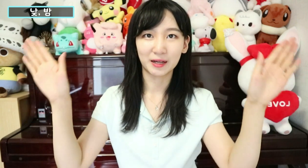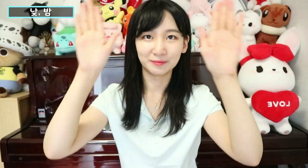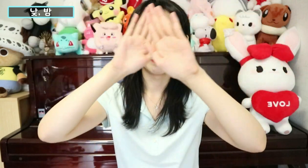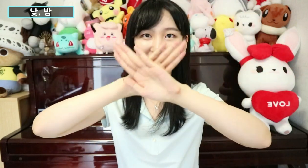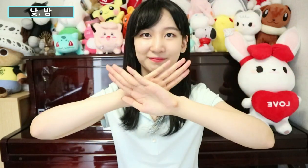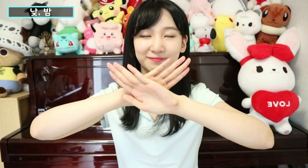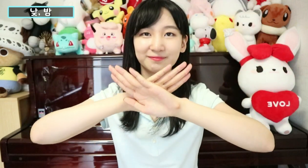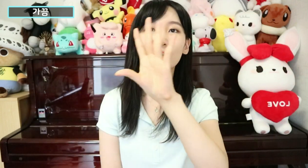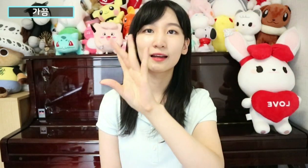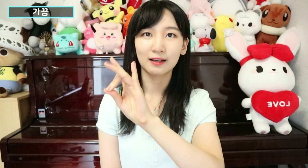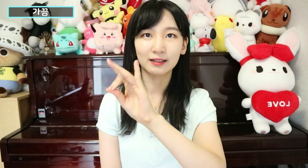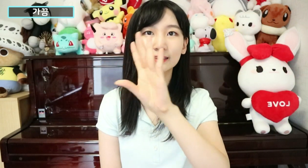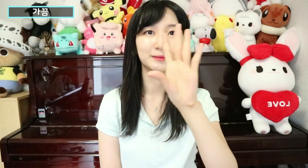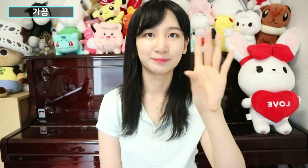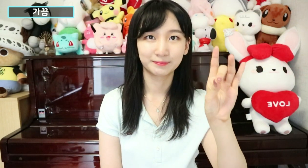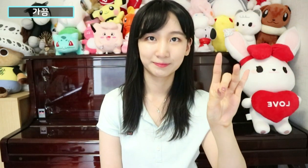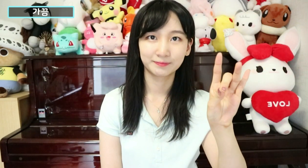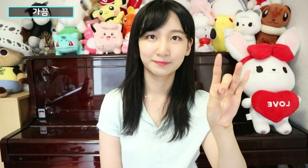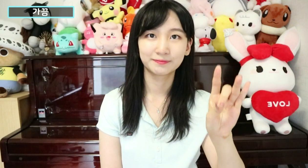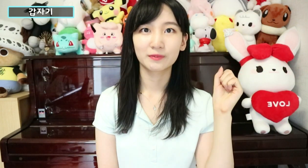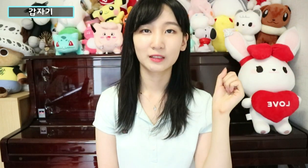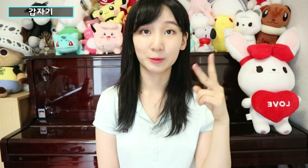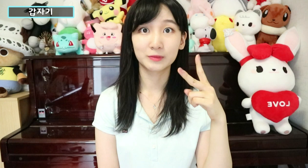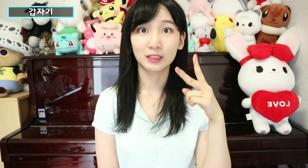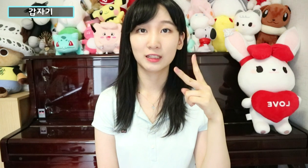밤. 가끔. 갑자기.